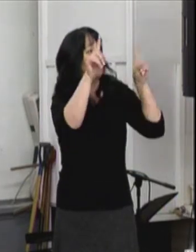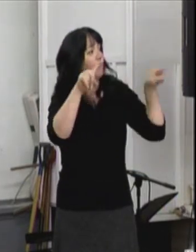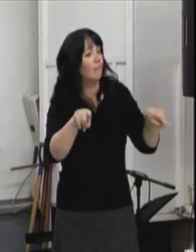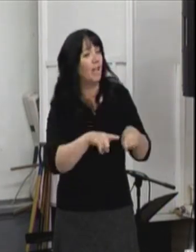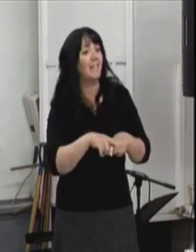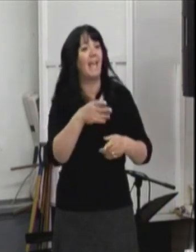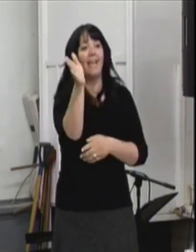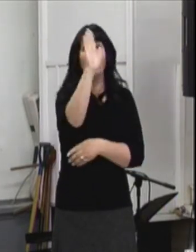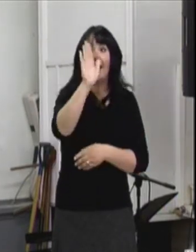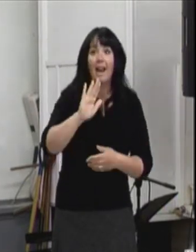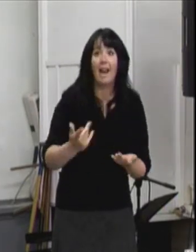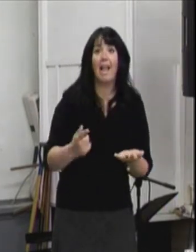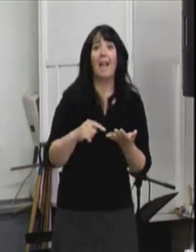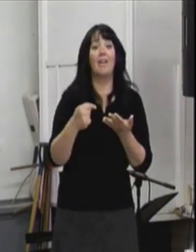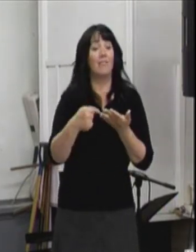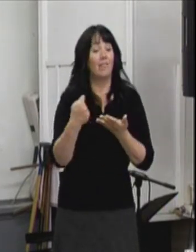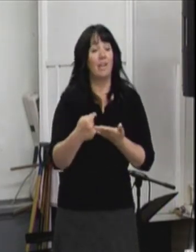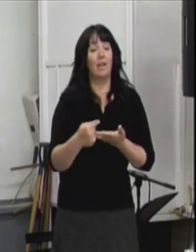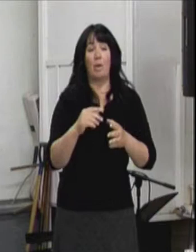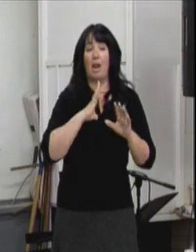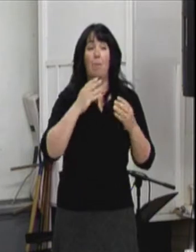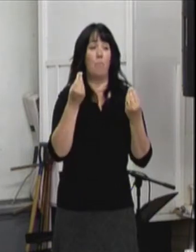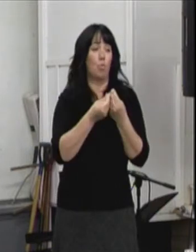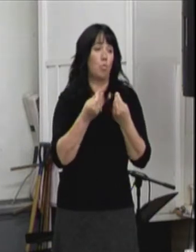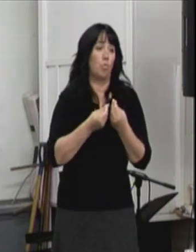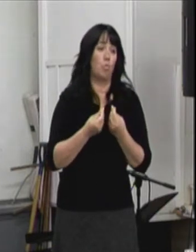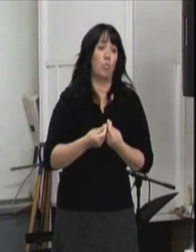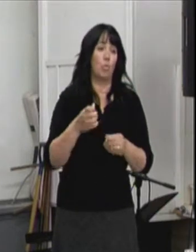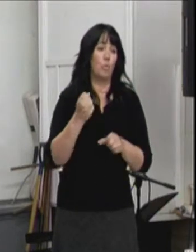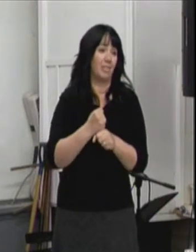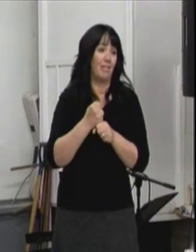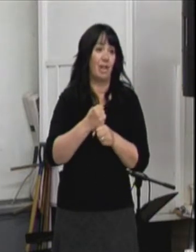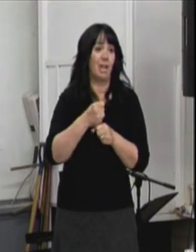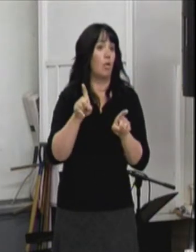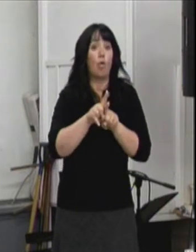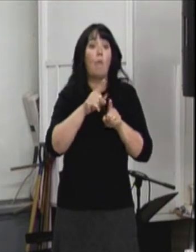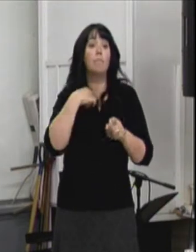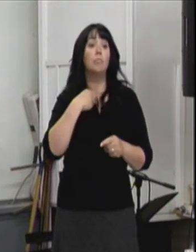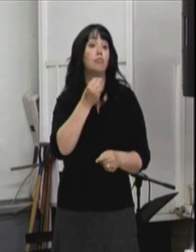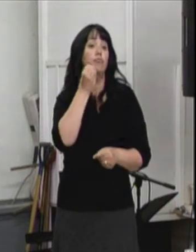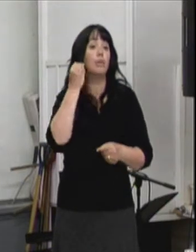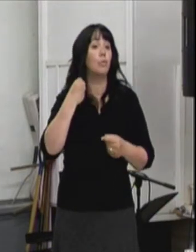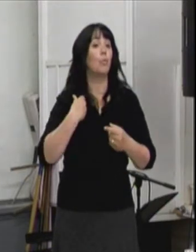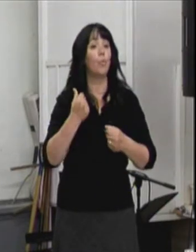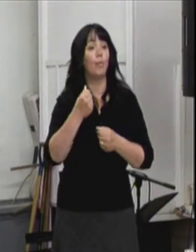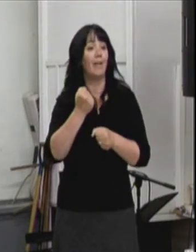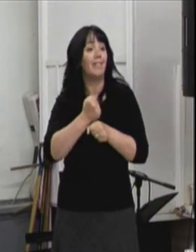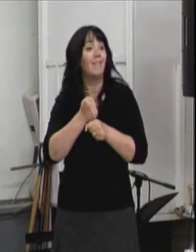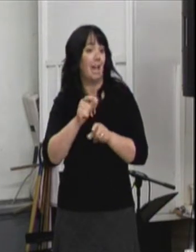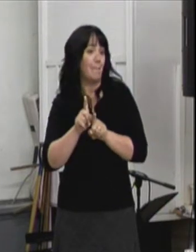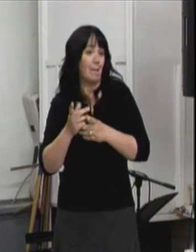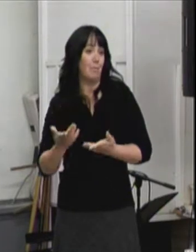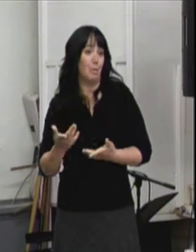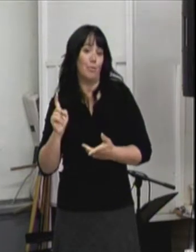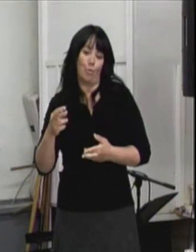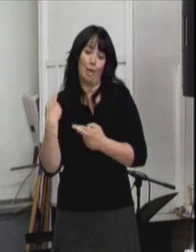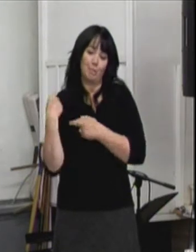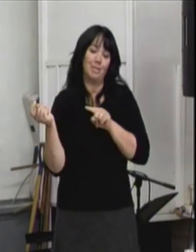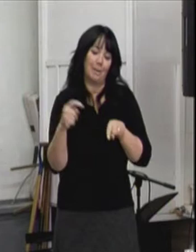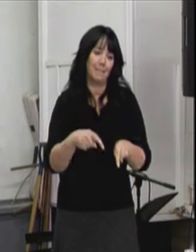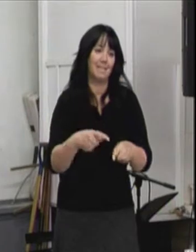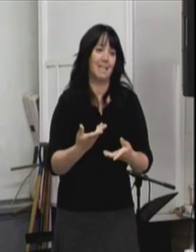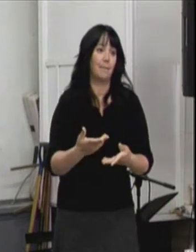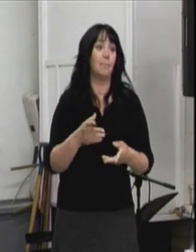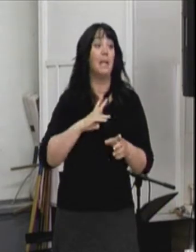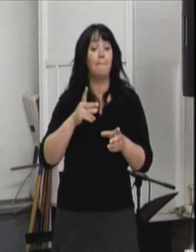à laver les fenêtres. En tout cas, il y a beaucoup de travail qui est fait comme qu'on fait tous chacun de nous autres à la maison. Ensuite, on